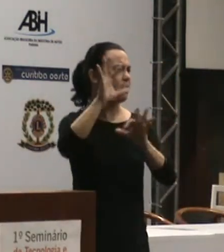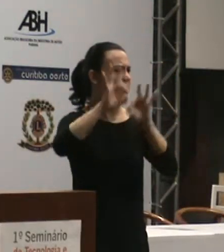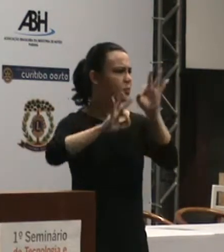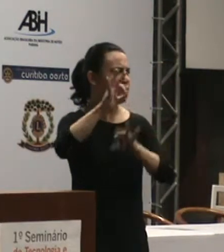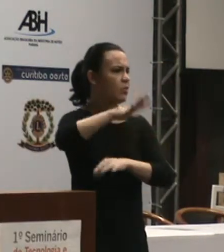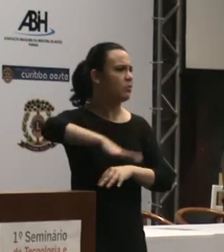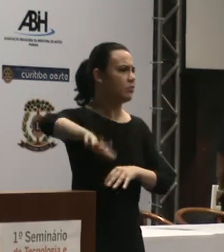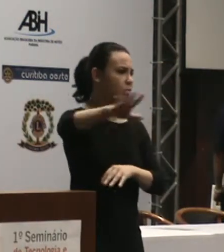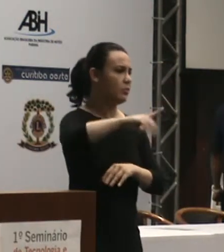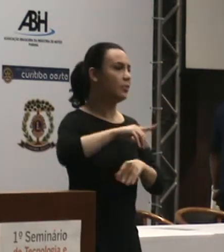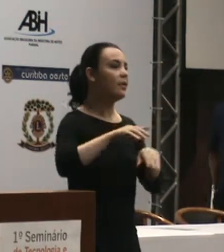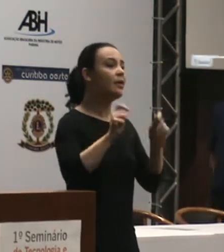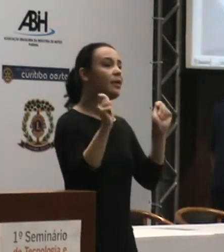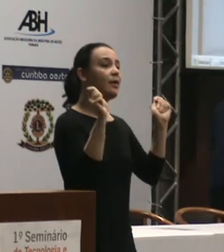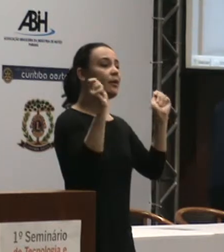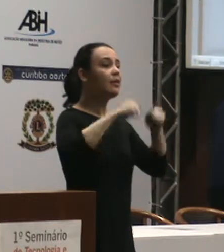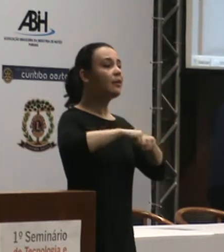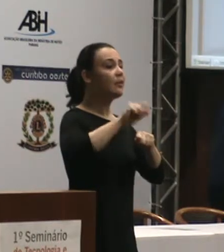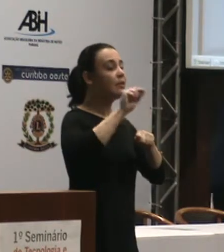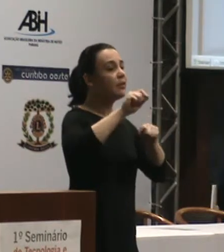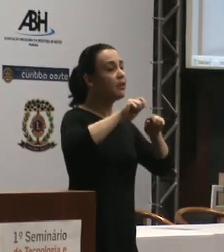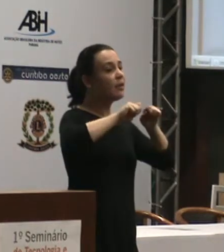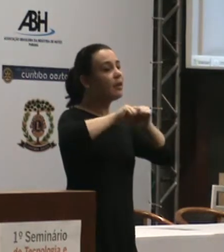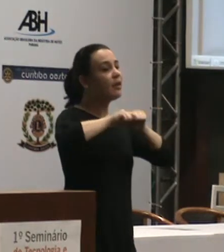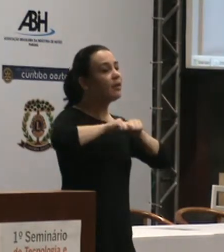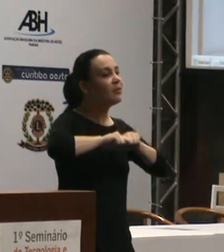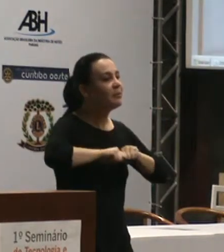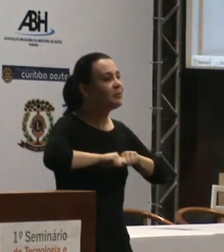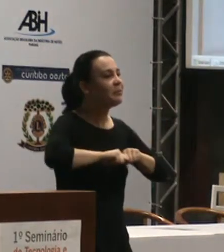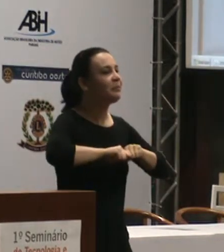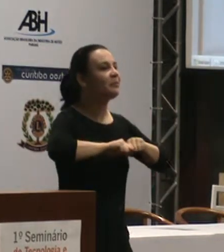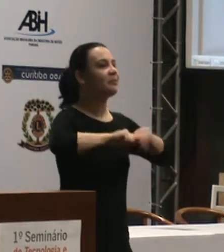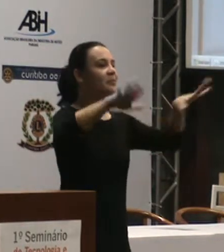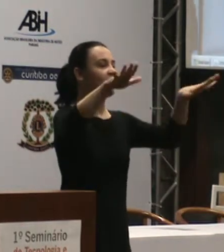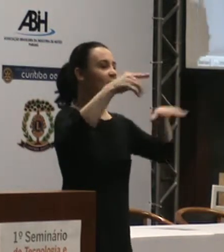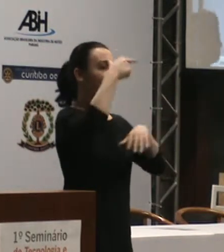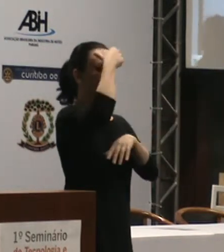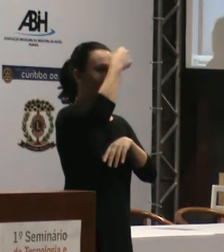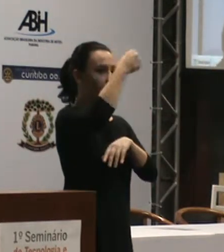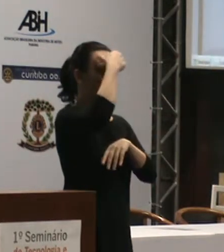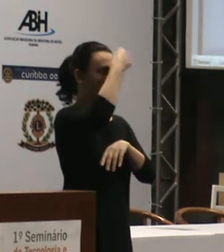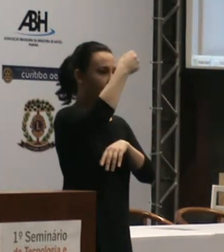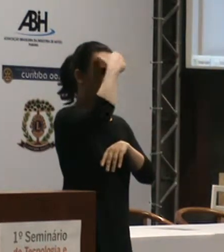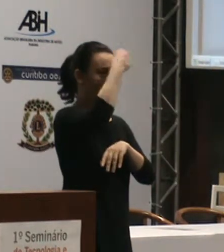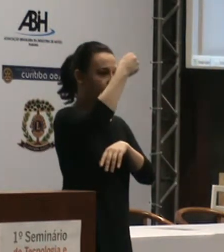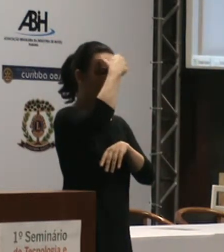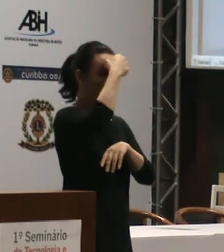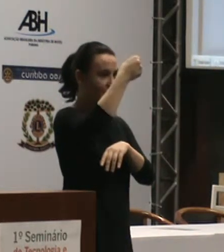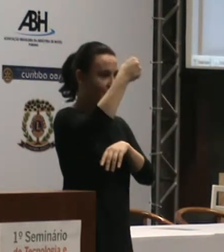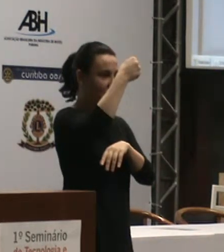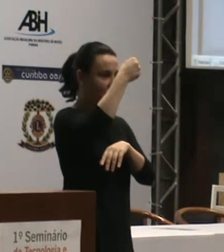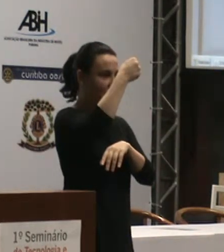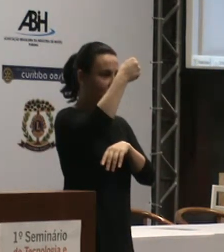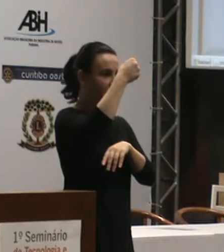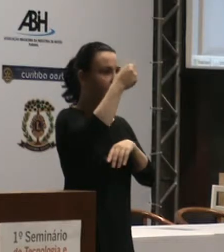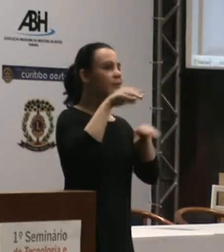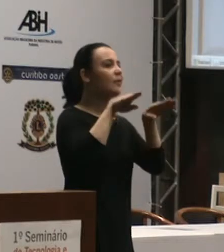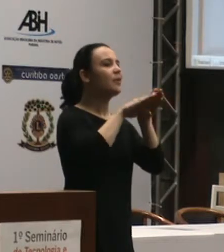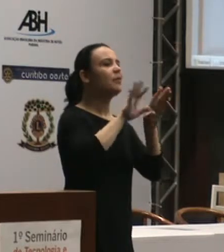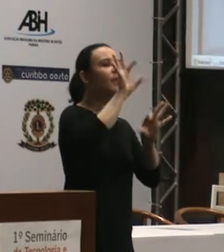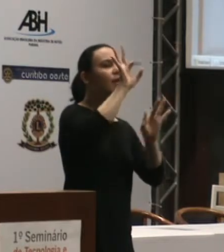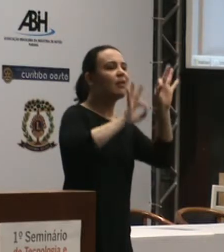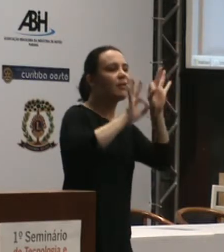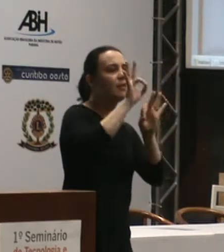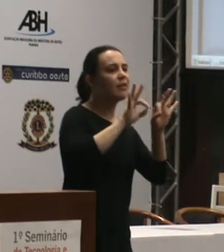instituições de nível superior, inclusive principalmente aquelas que tratam também do design, da